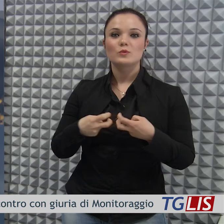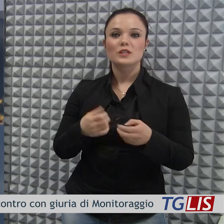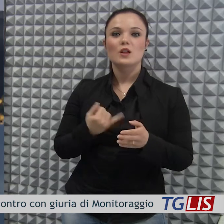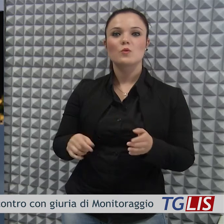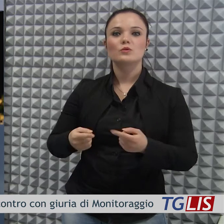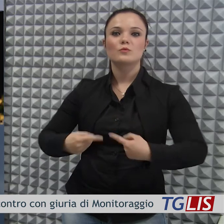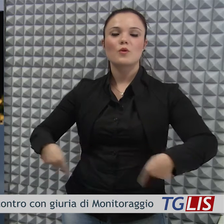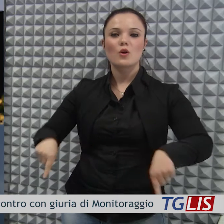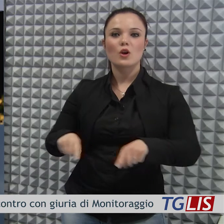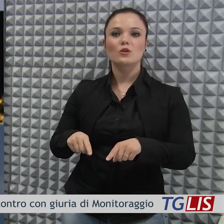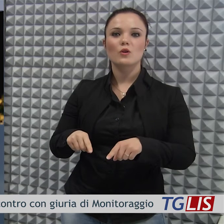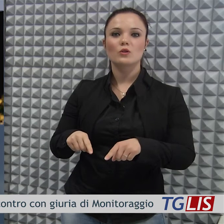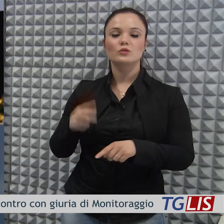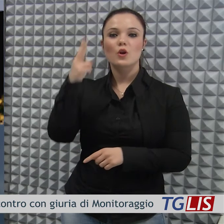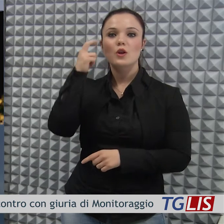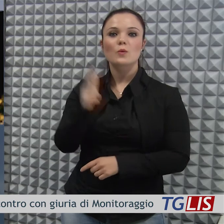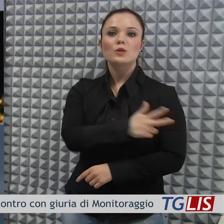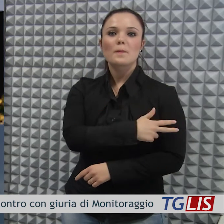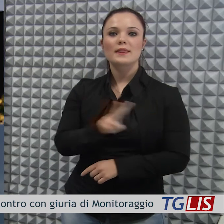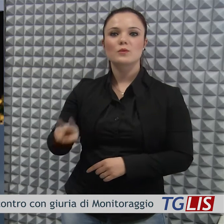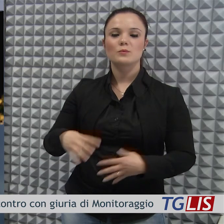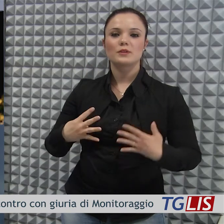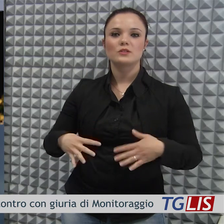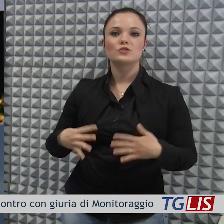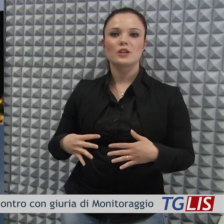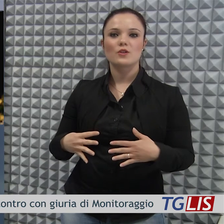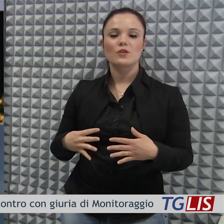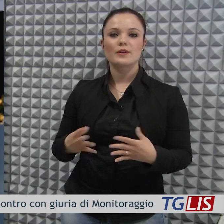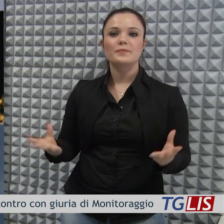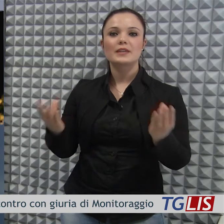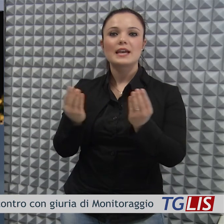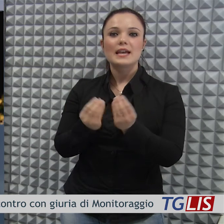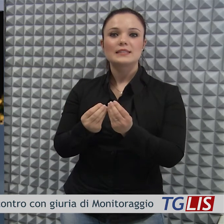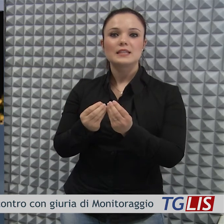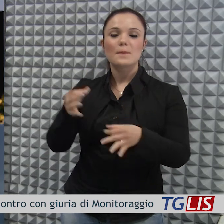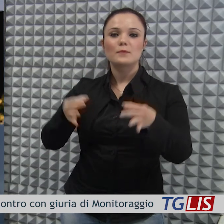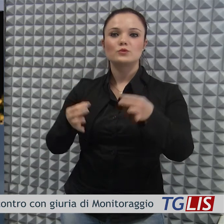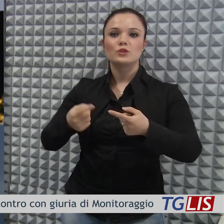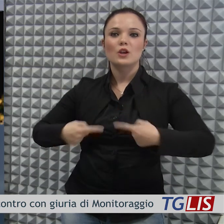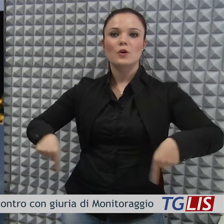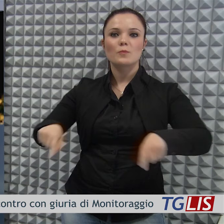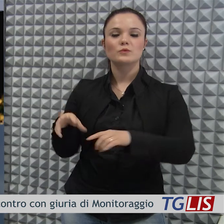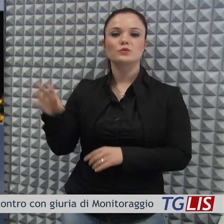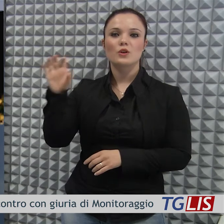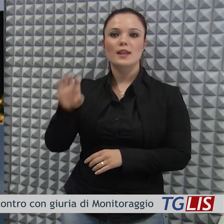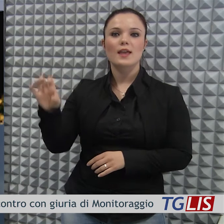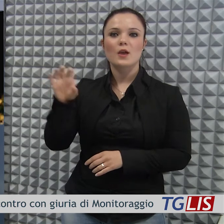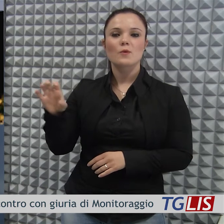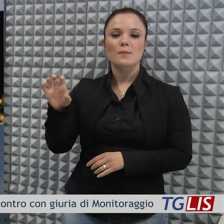l'ultimo incontro su Matera 2019 con la giuria della Commissione Europea